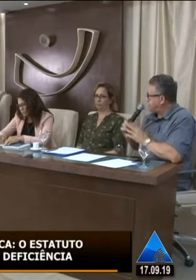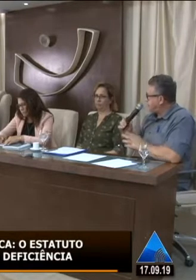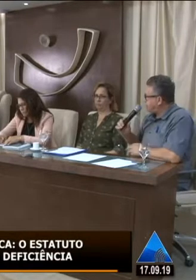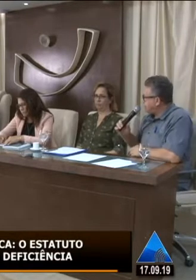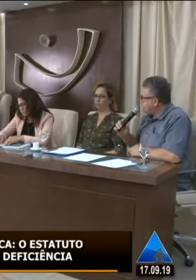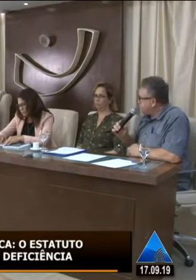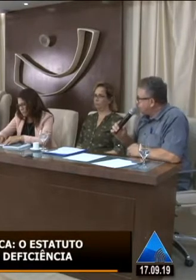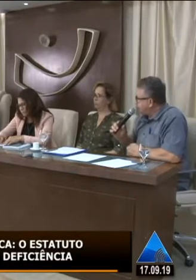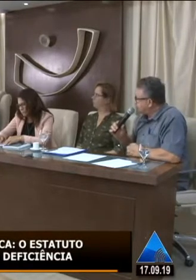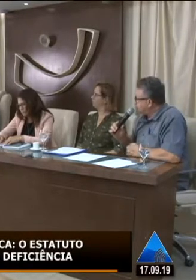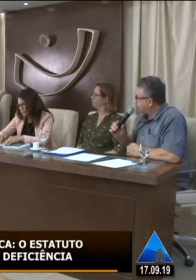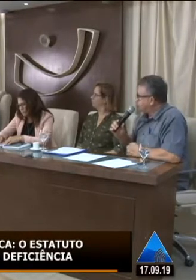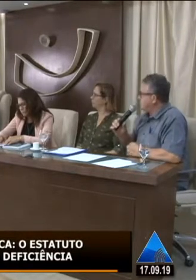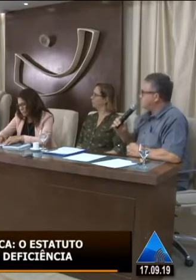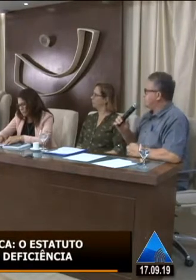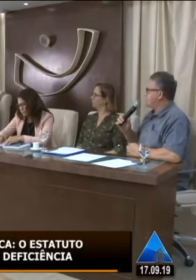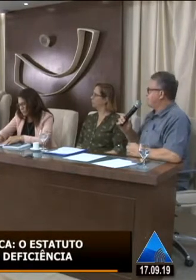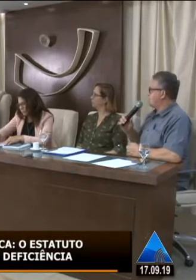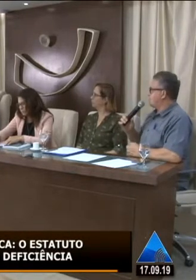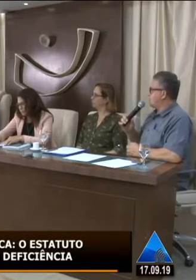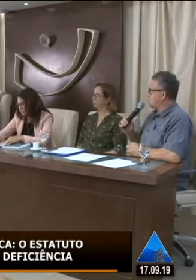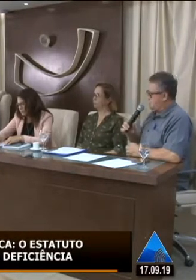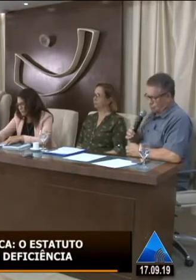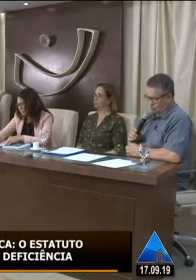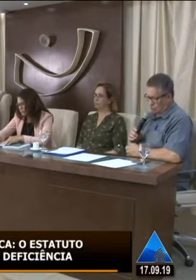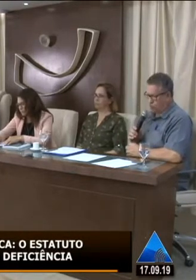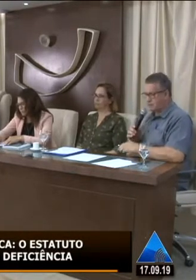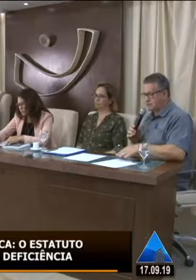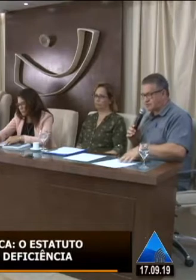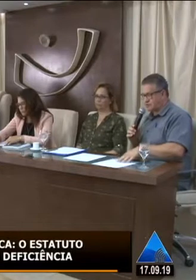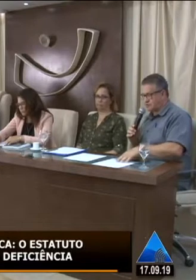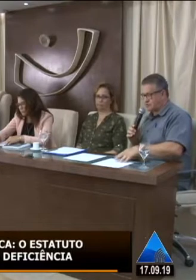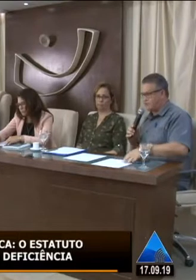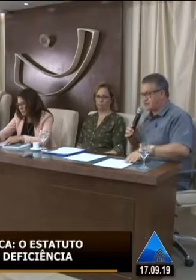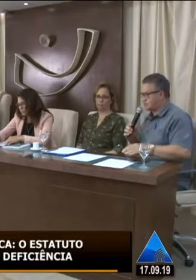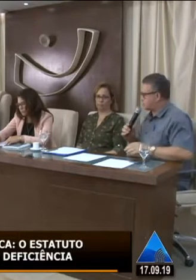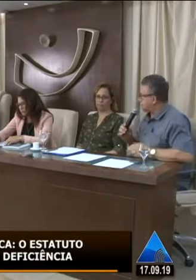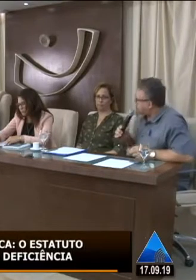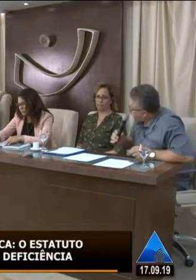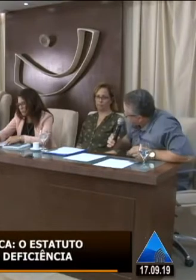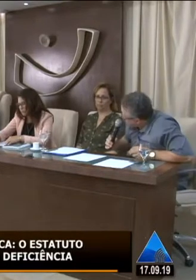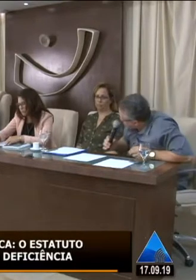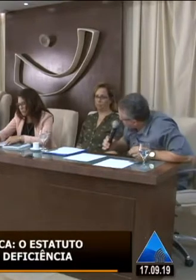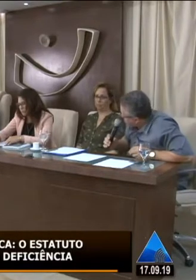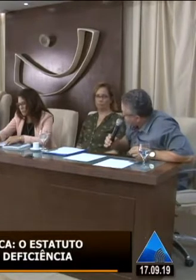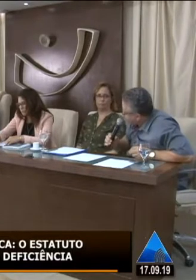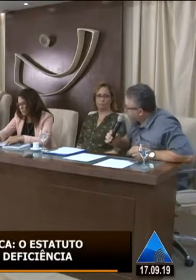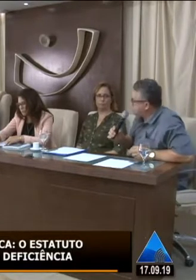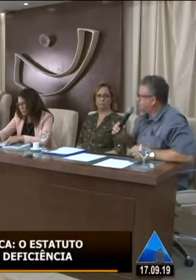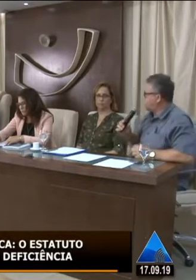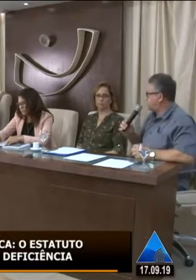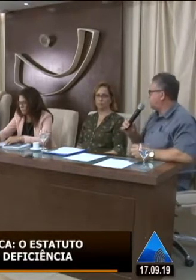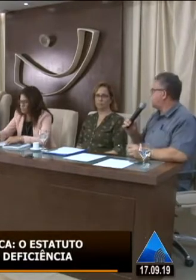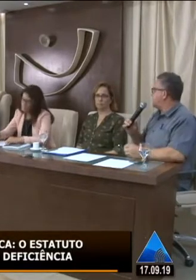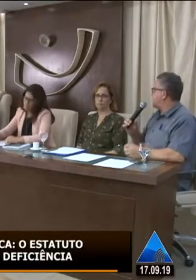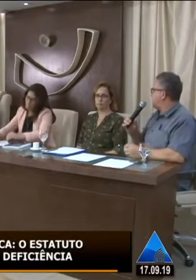a gente tenha conhecimento do documento que está sendo gestado, que vai ter toda a nossa